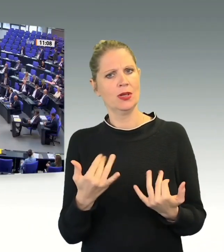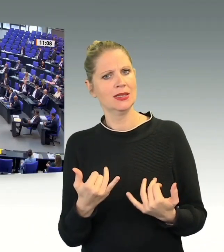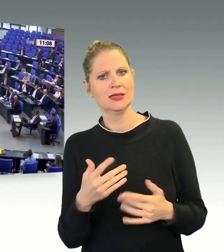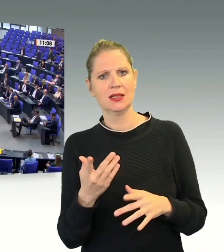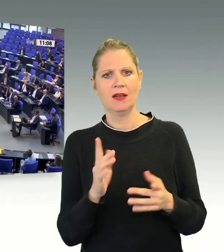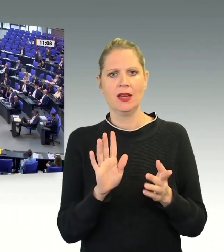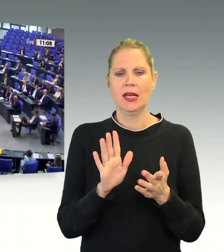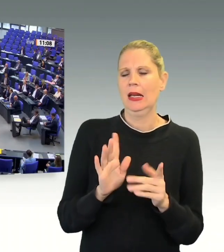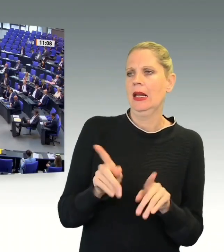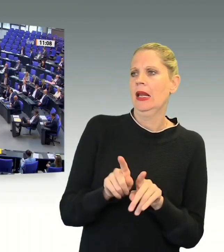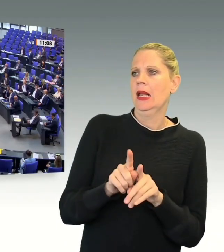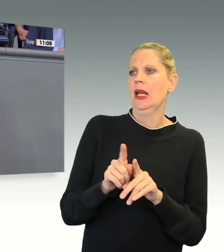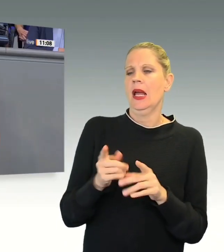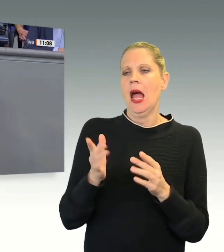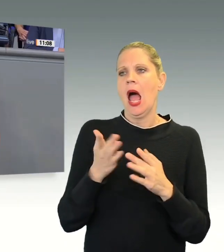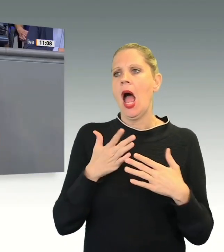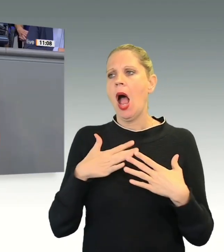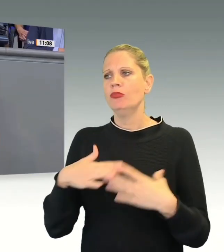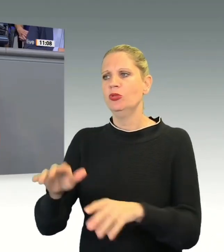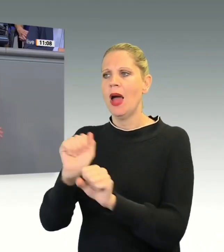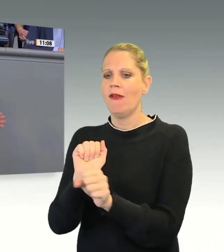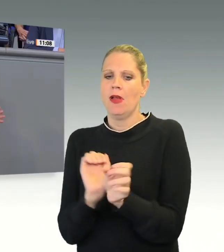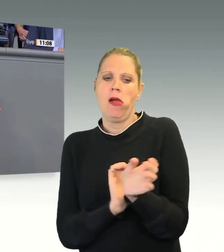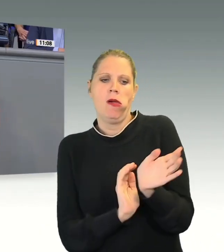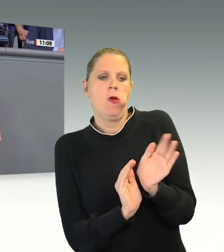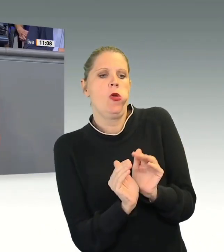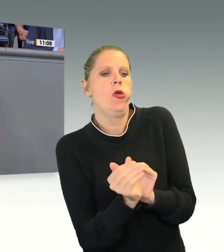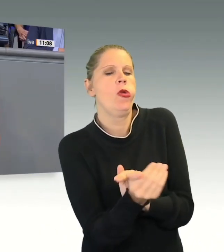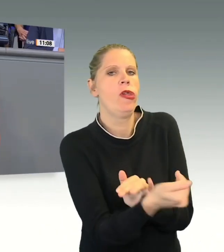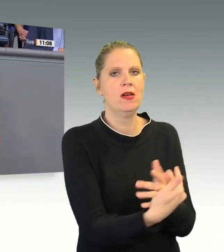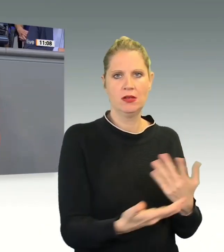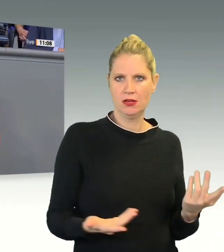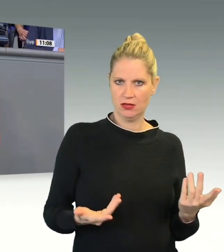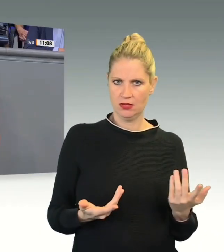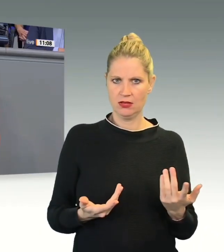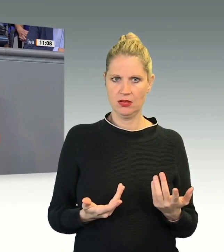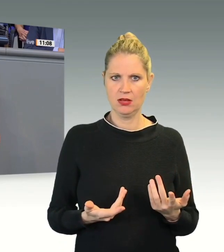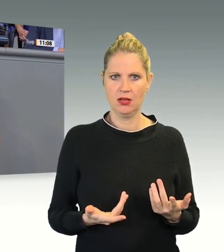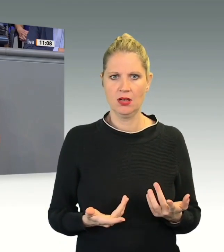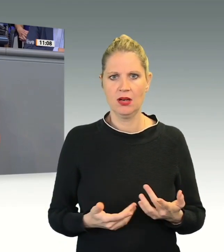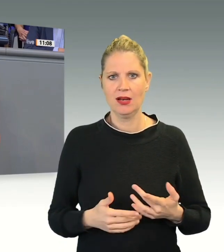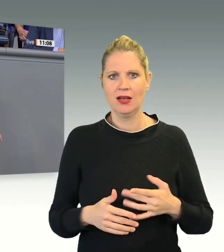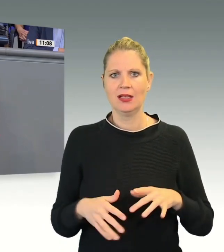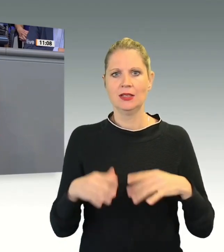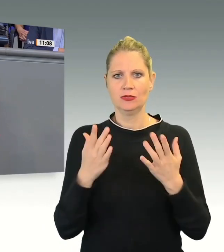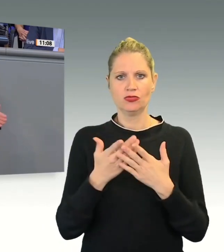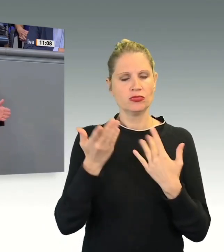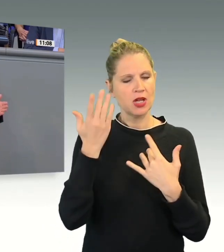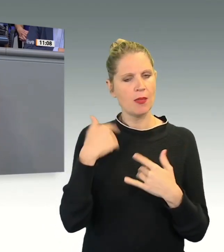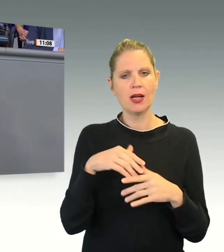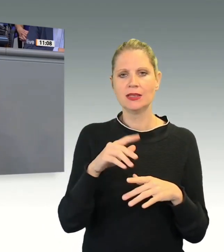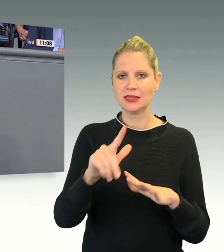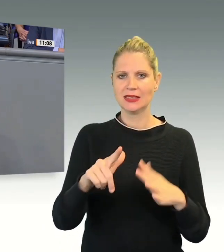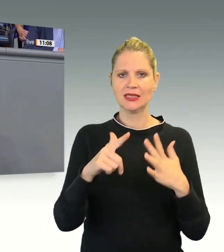Bereits die Einführung des 62 b begegnete und begegnet europarechtlichen und verfassungsrechtlichen Bedenken. Wie dann lapidar